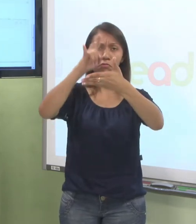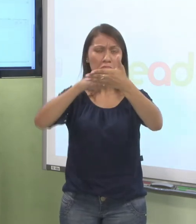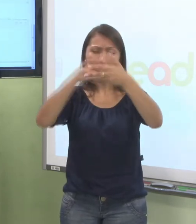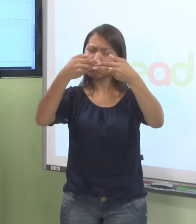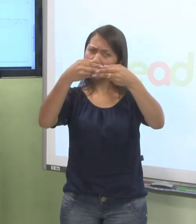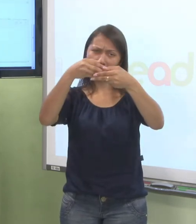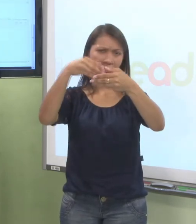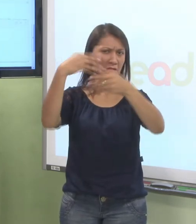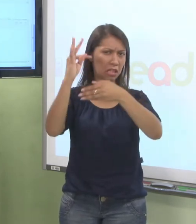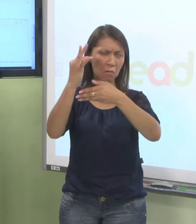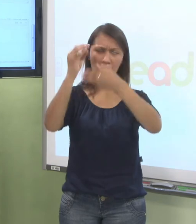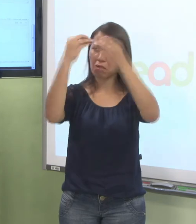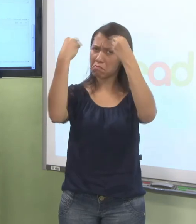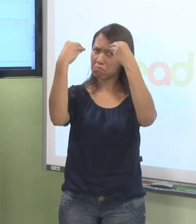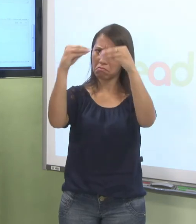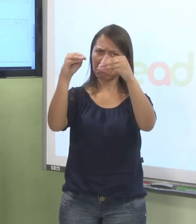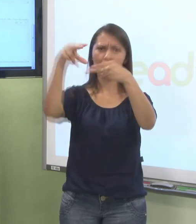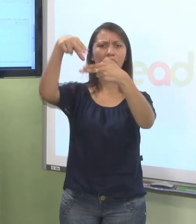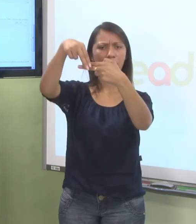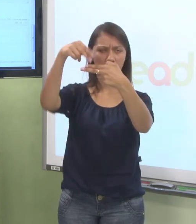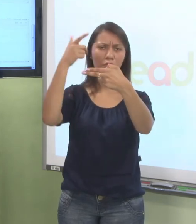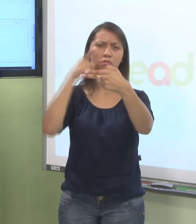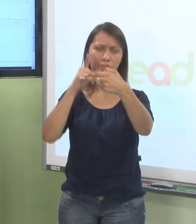Feito tudo isso aqui, você pode enviar a mensagem ao fórum.